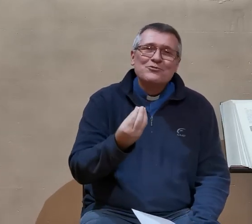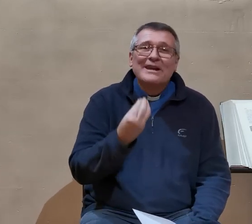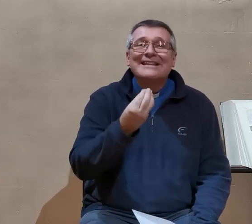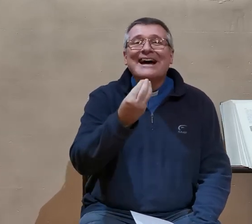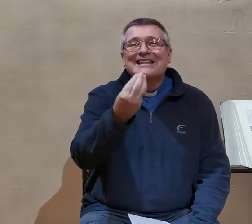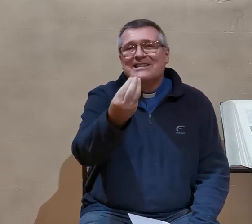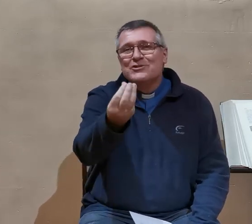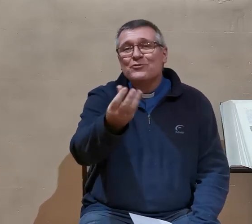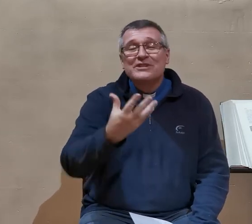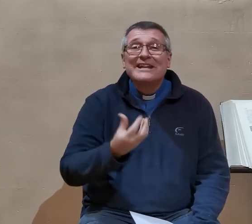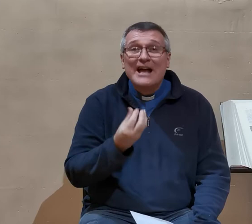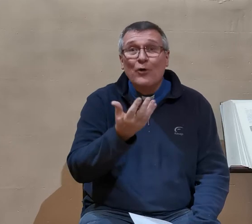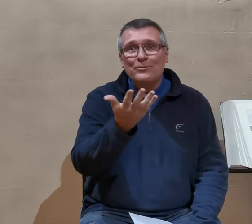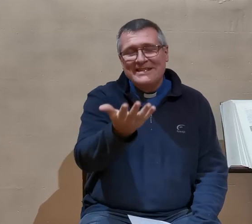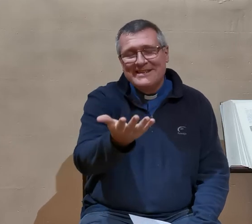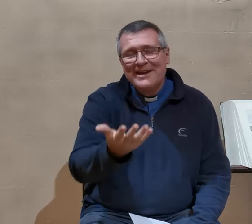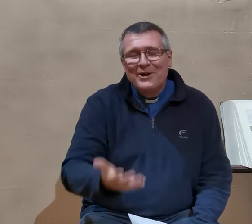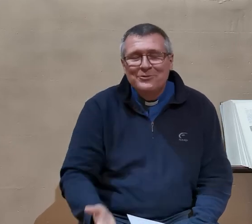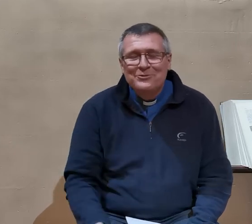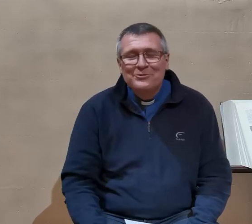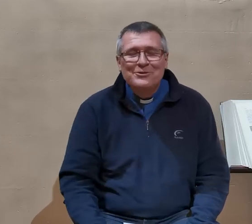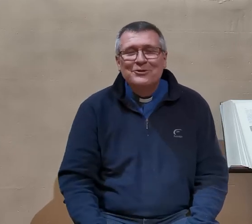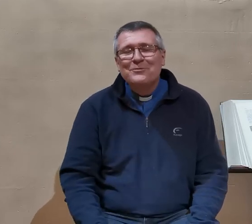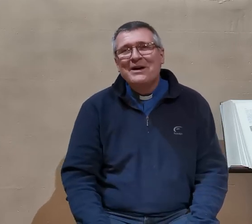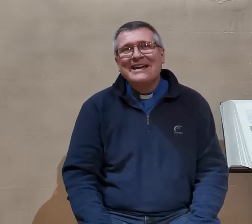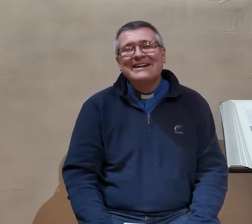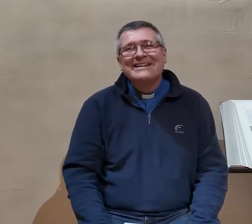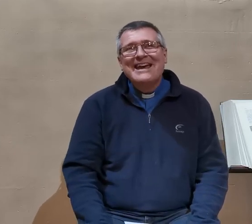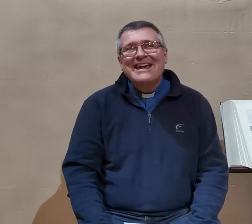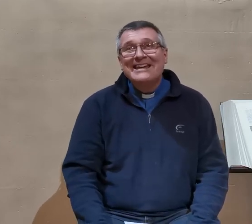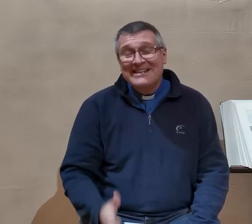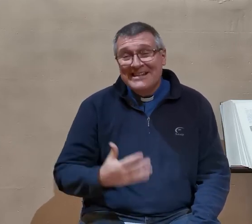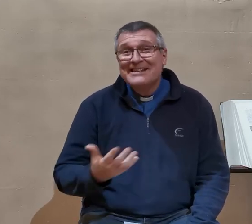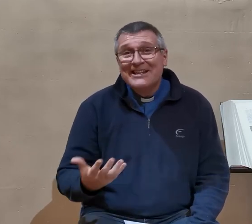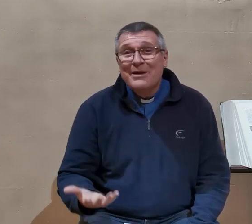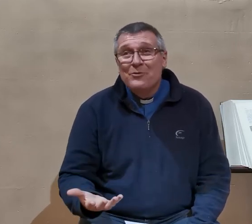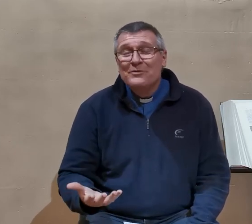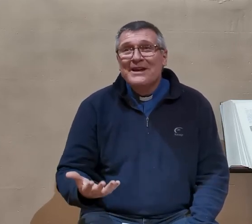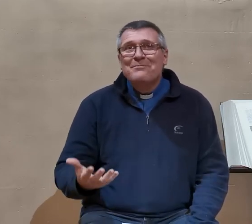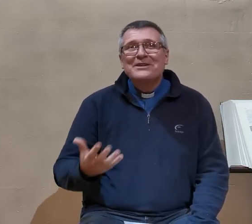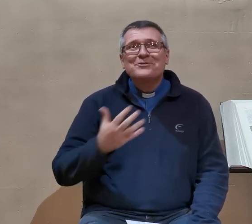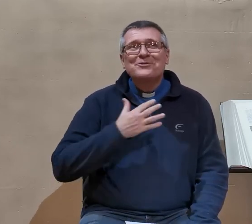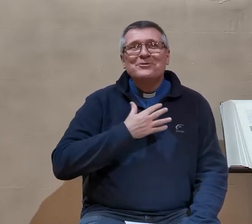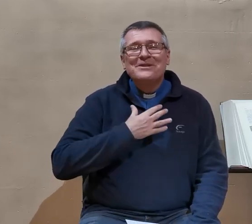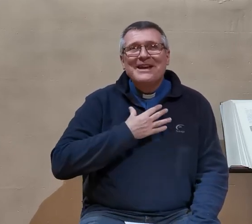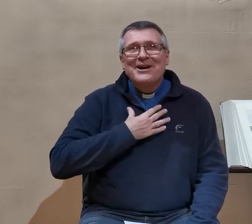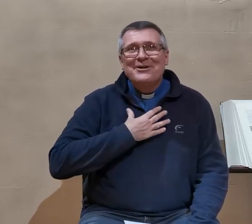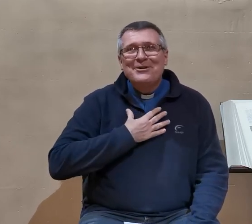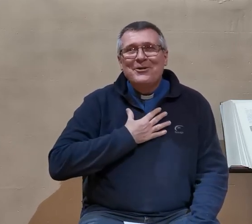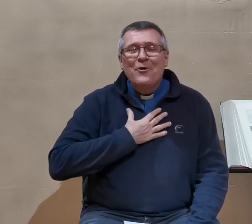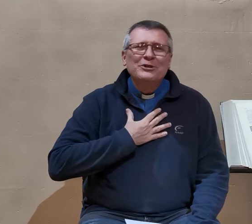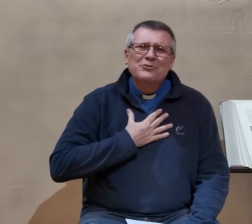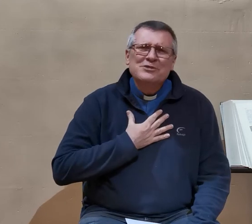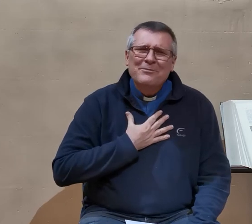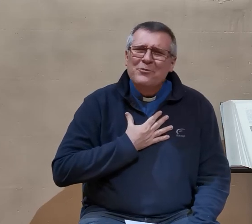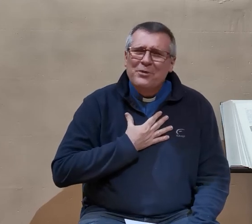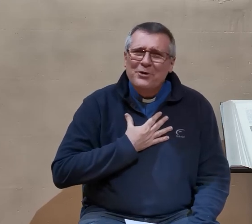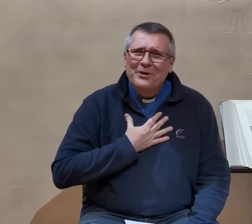jour la tradition,'est-à la remise du Notre Père. Et ça c'est très beau parce qu'on a tous un peu peur